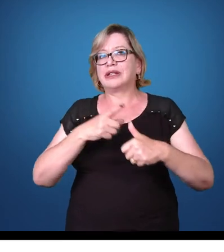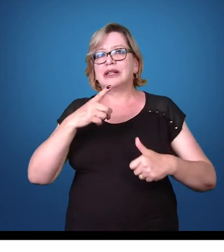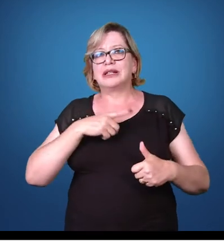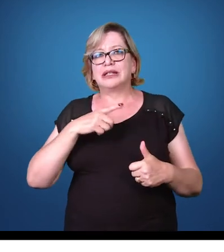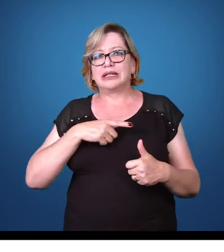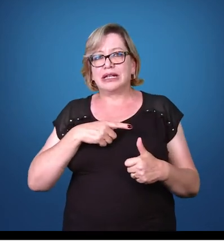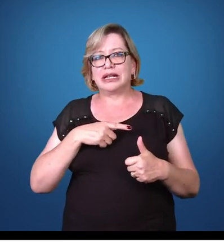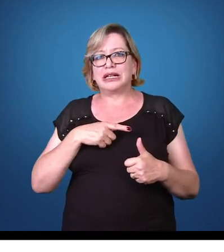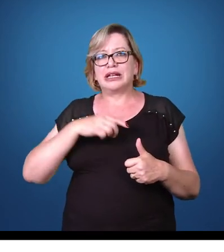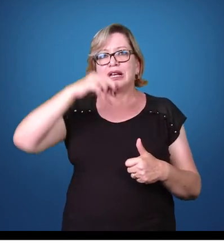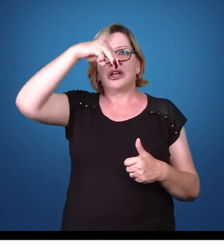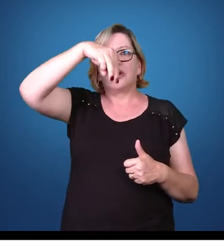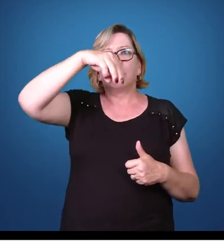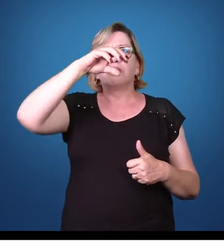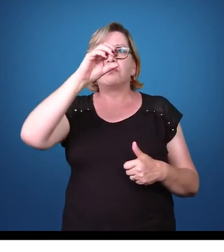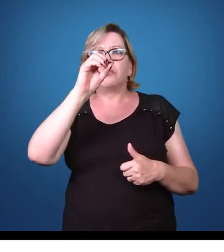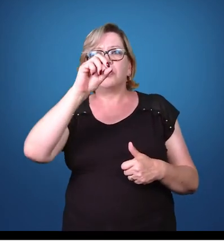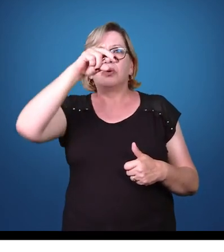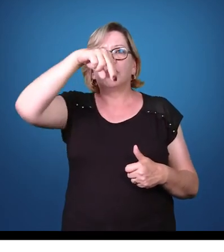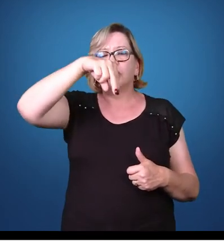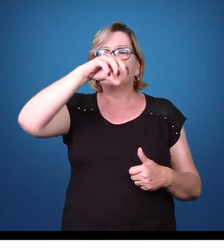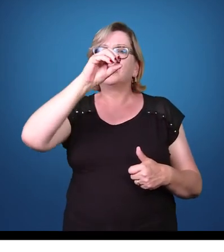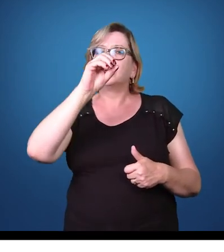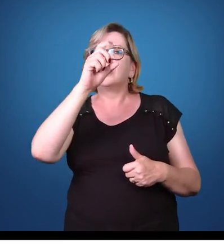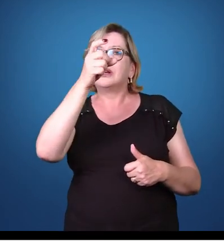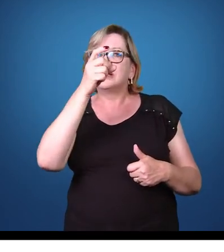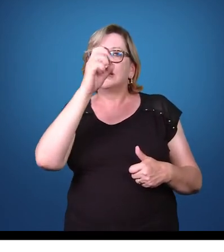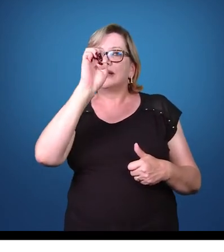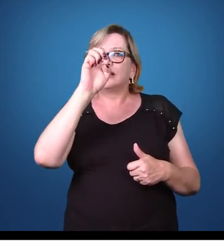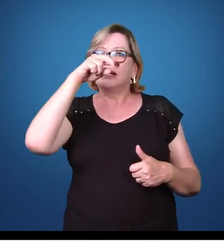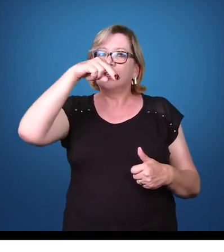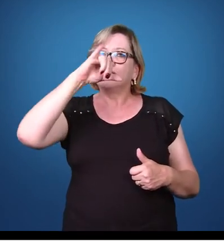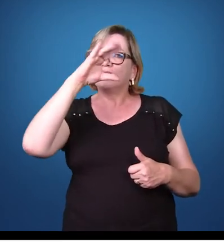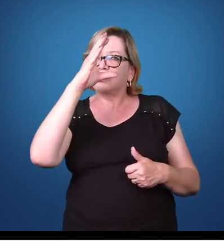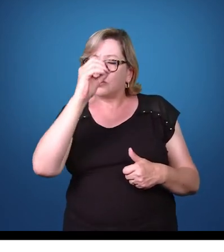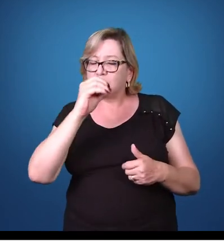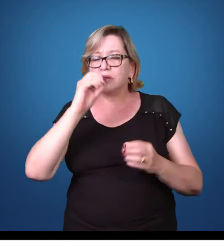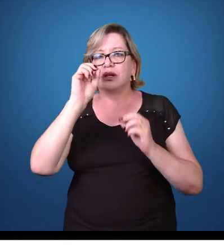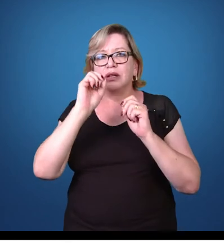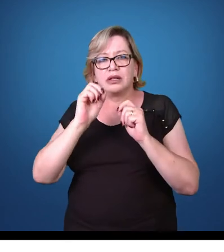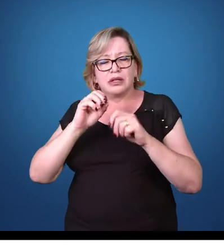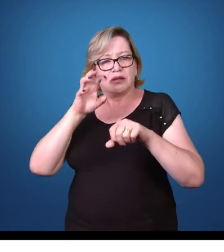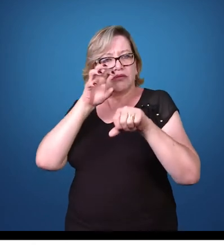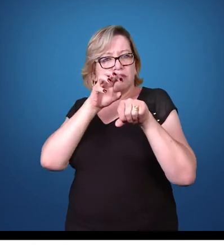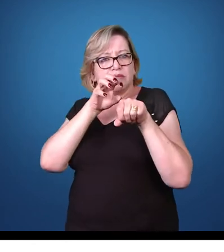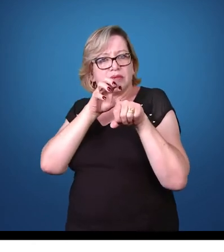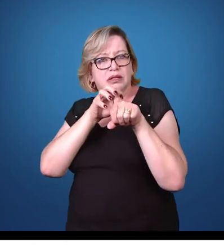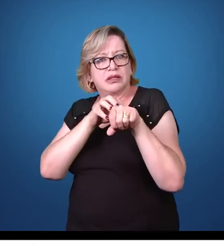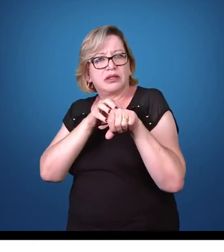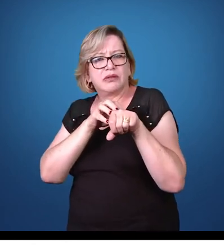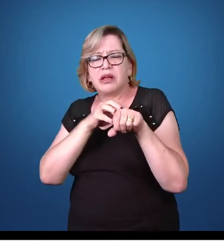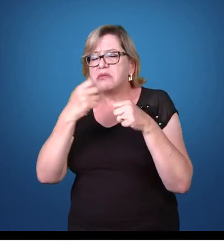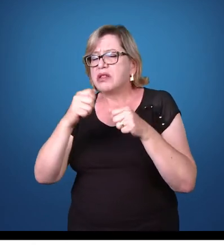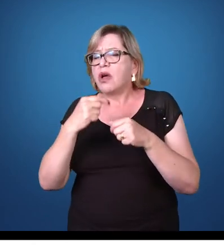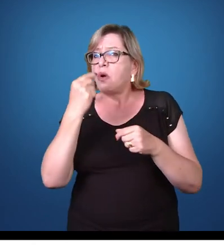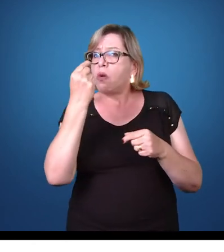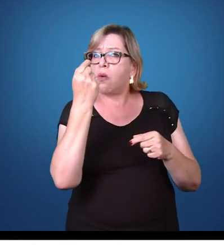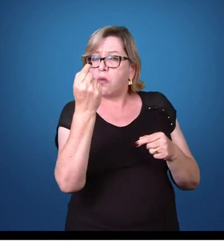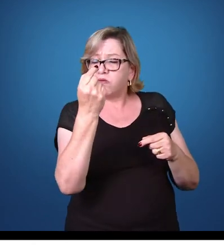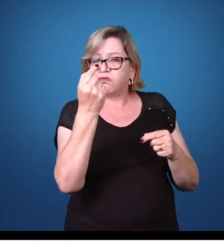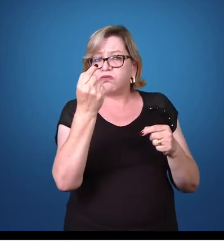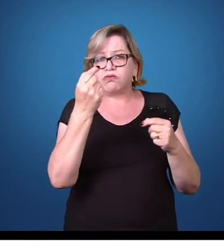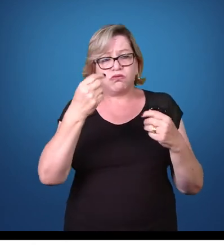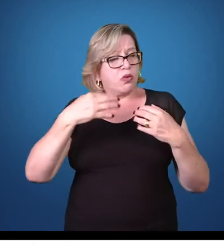chama de ciclo monoxênico. O que é um ciclo monoxênico? É quando aquele parasita, ele só precisa de um hospedeiro pra se